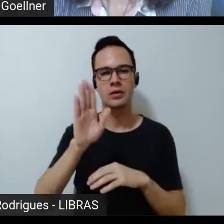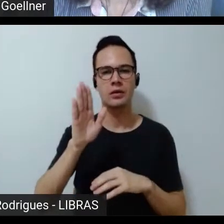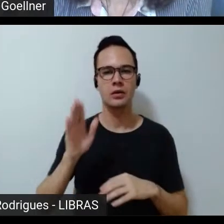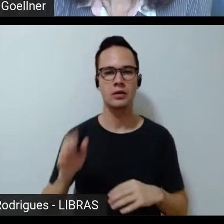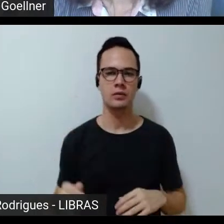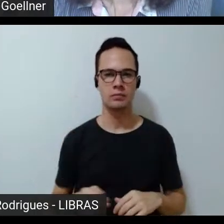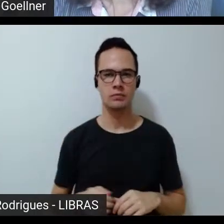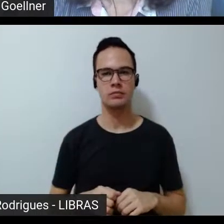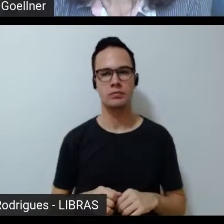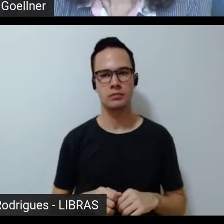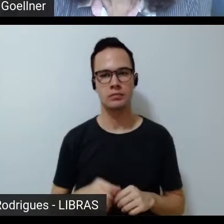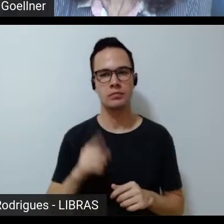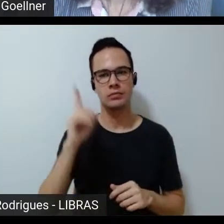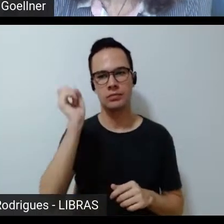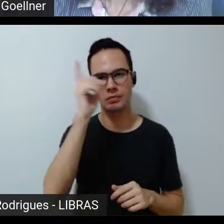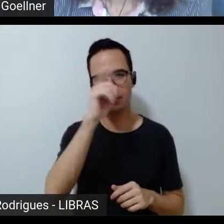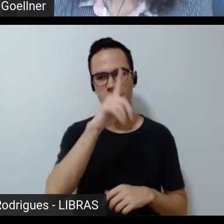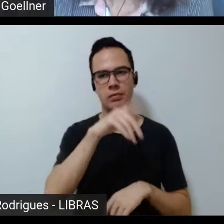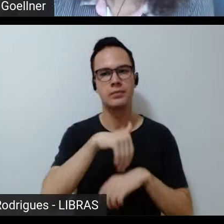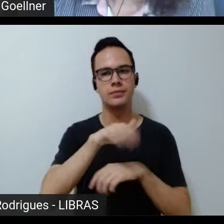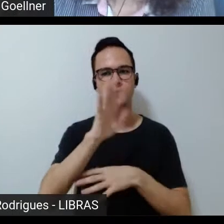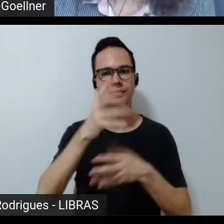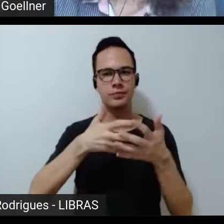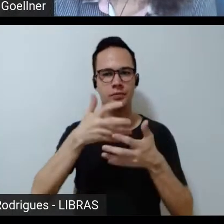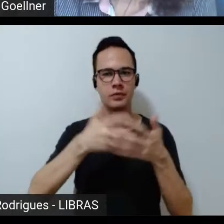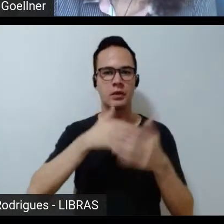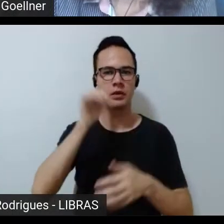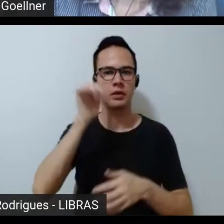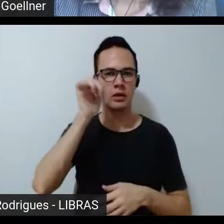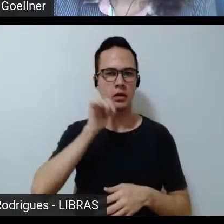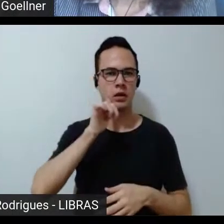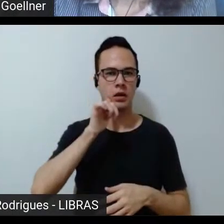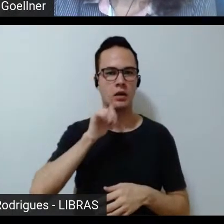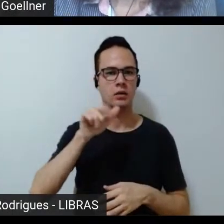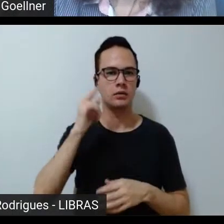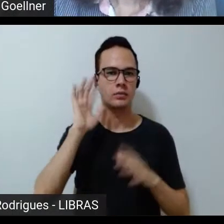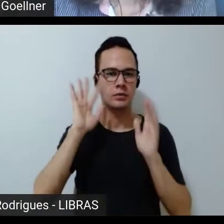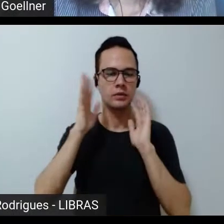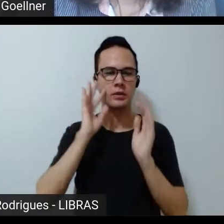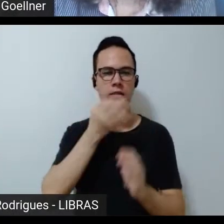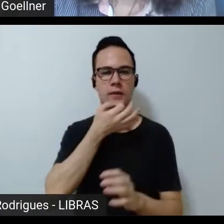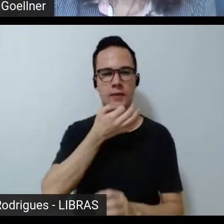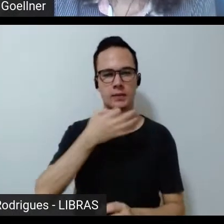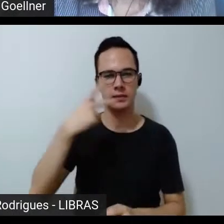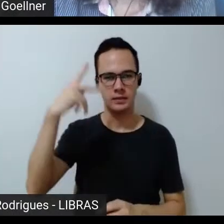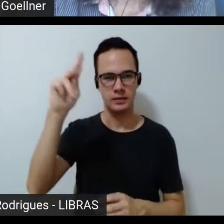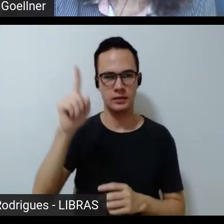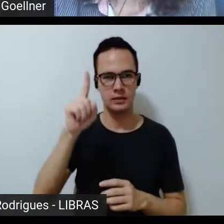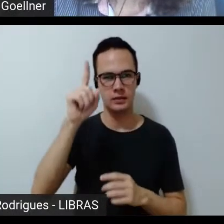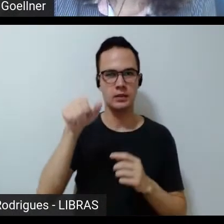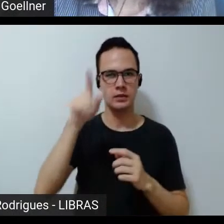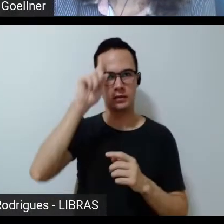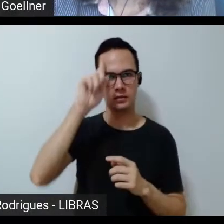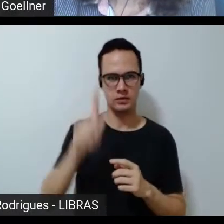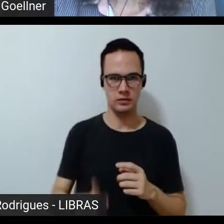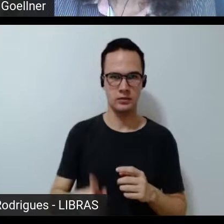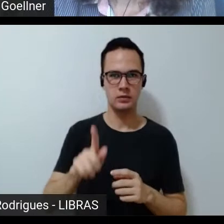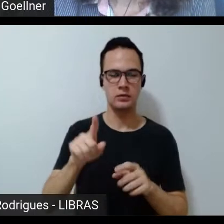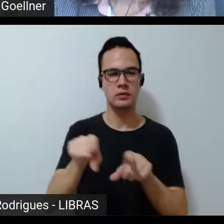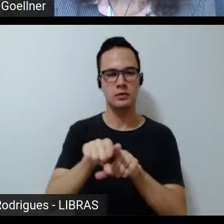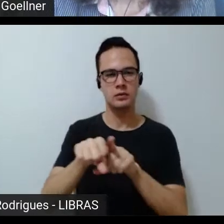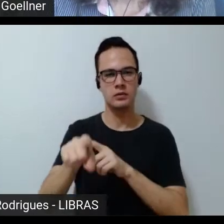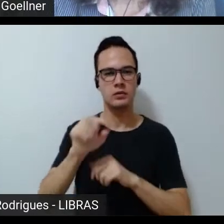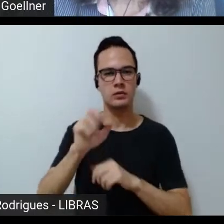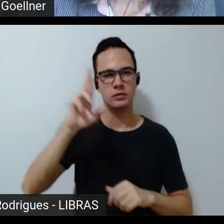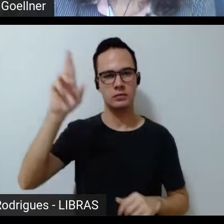desafio e o maior empecilho para as mulheres, do meu ponto de vista, estarem em cargos de gestão e estarem em cargos